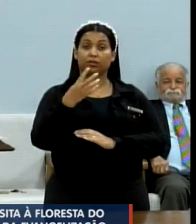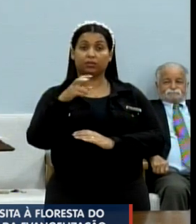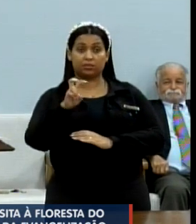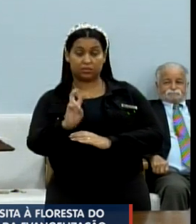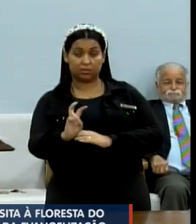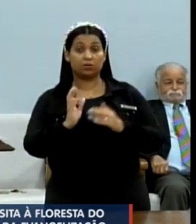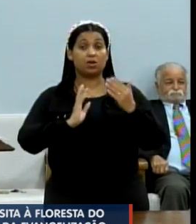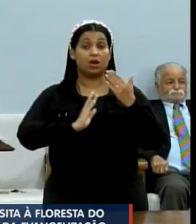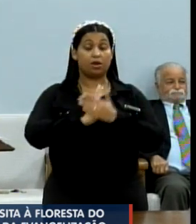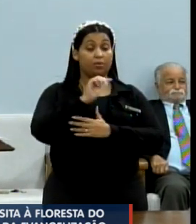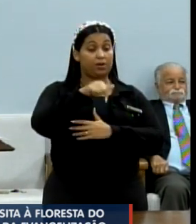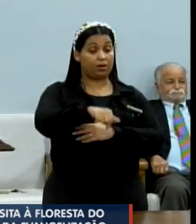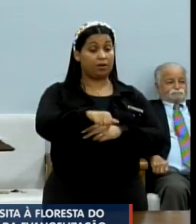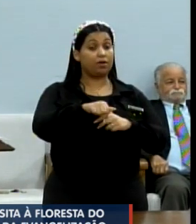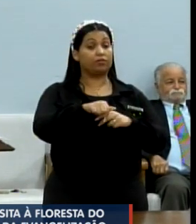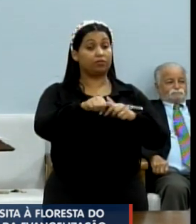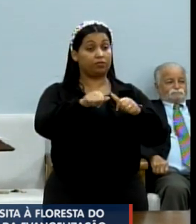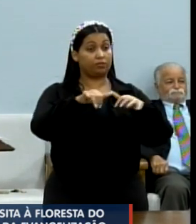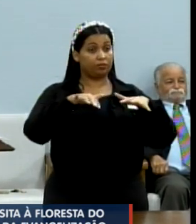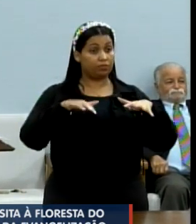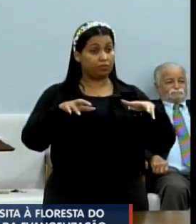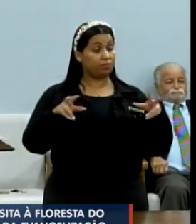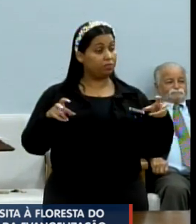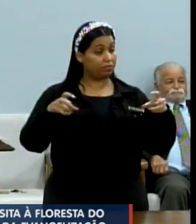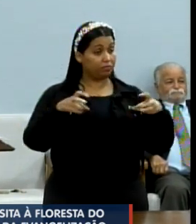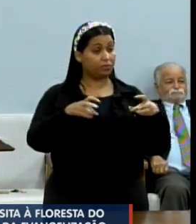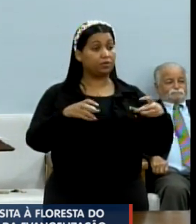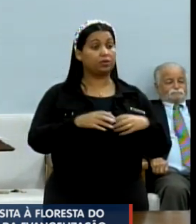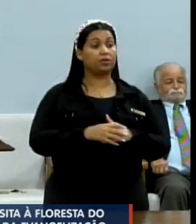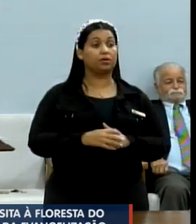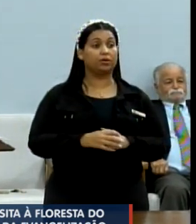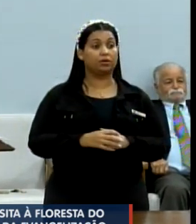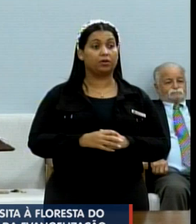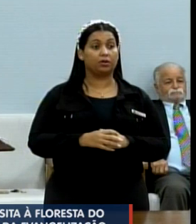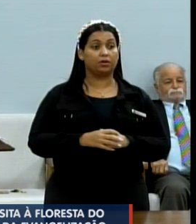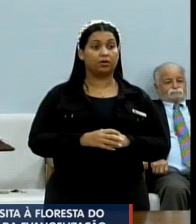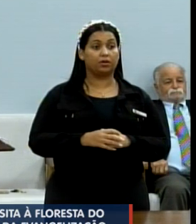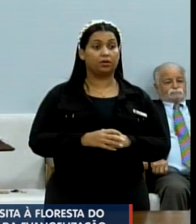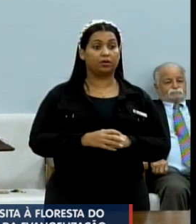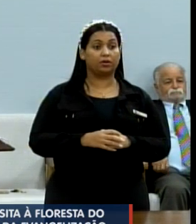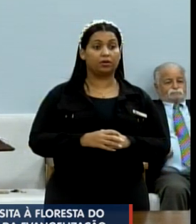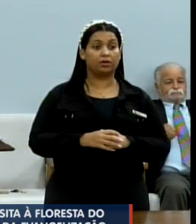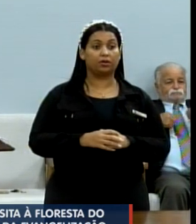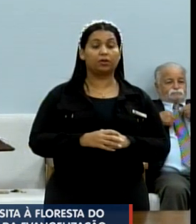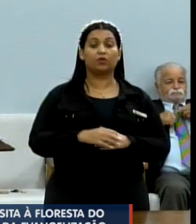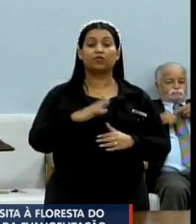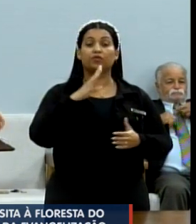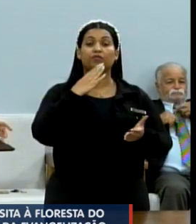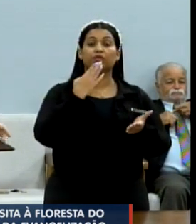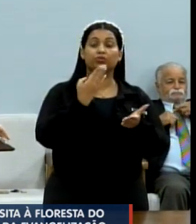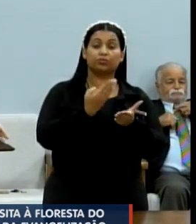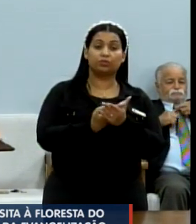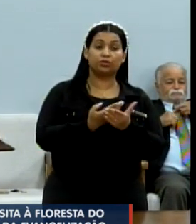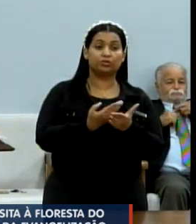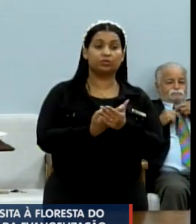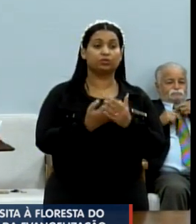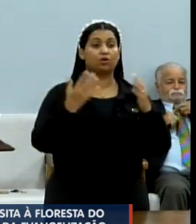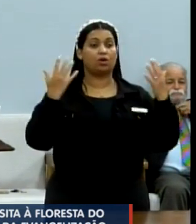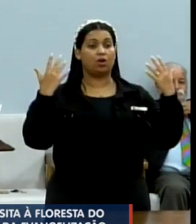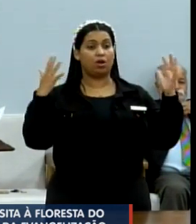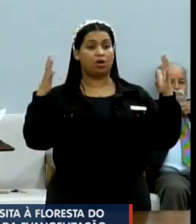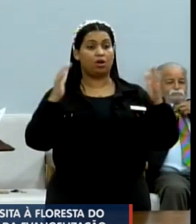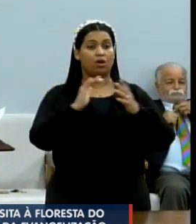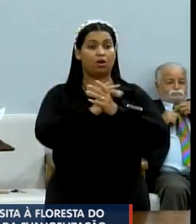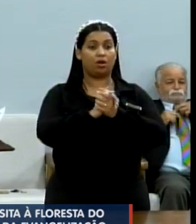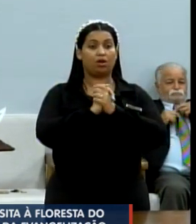aprovada por esse plenário, dia 29 de novembro de 2021, que foi feito o requerimento de aplausos